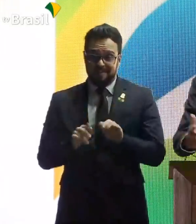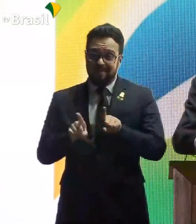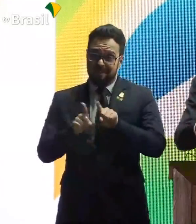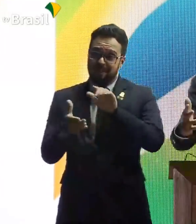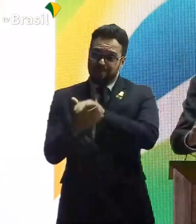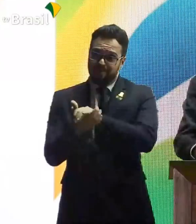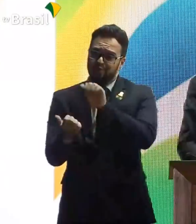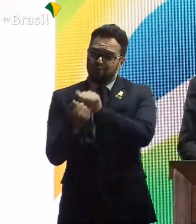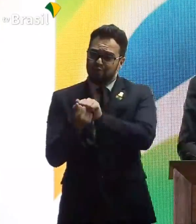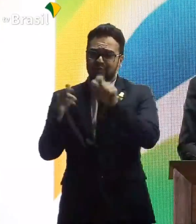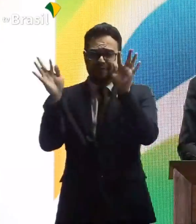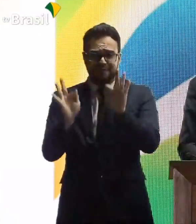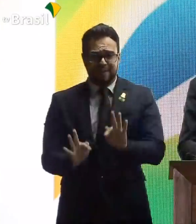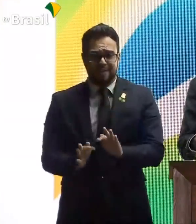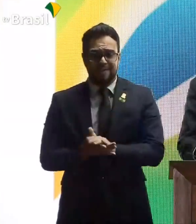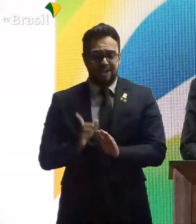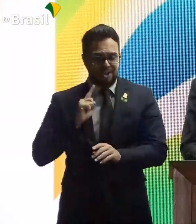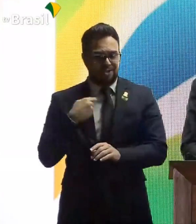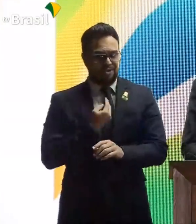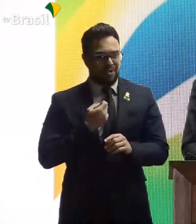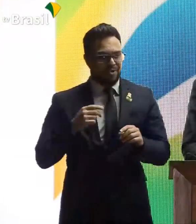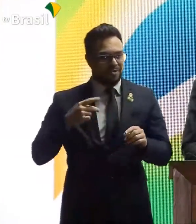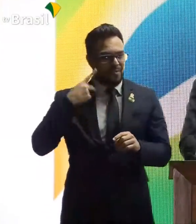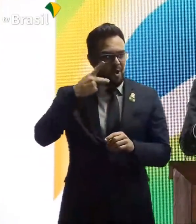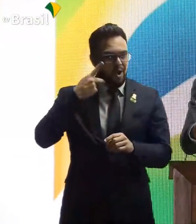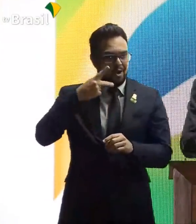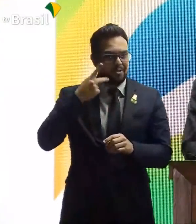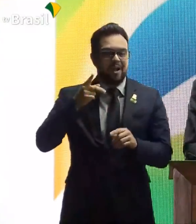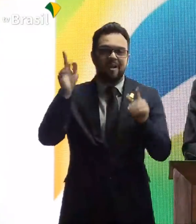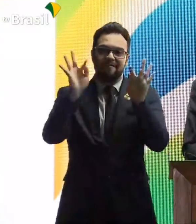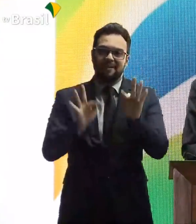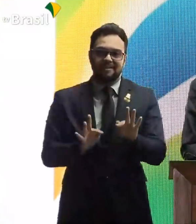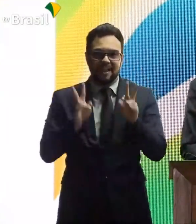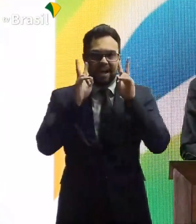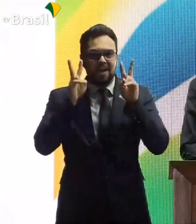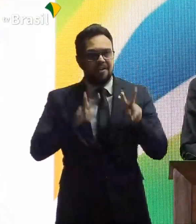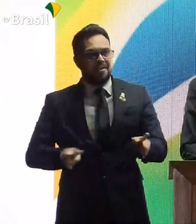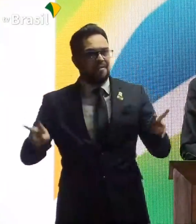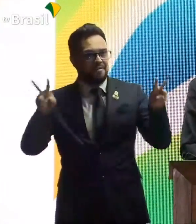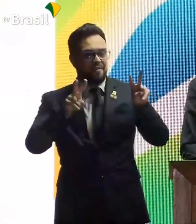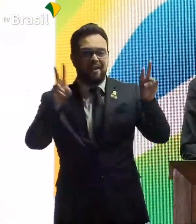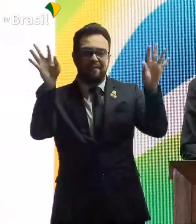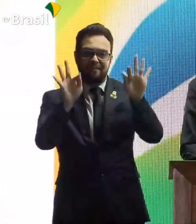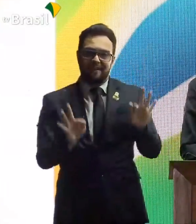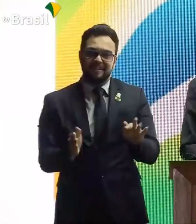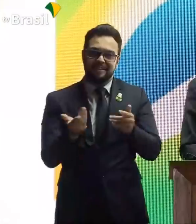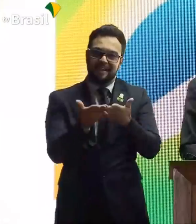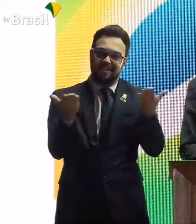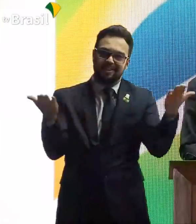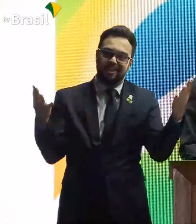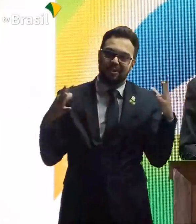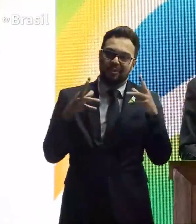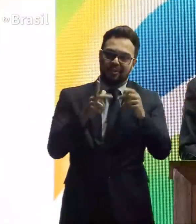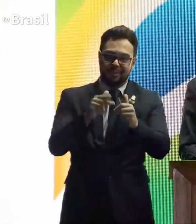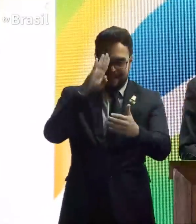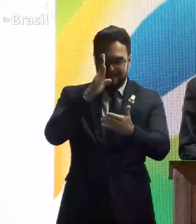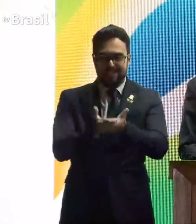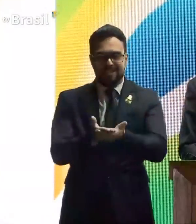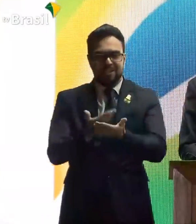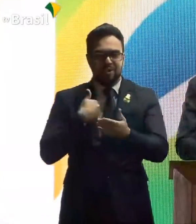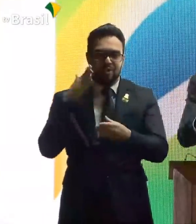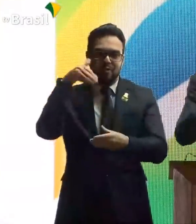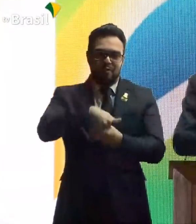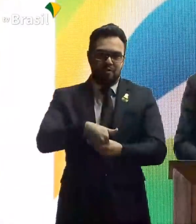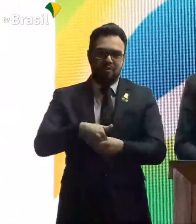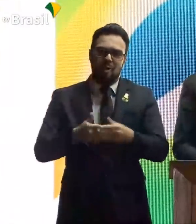E nós, como políticos, a nossa felicidade é o bem-estar, a felicidade daqueles que acreditaram em nós,